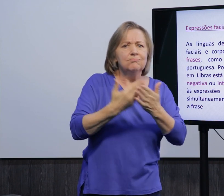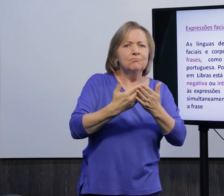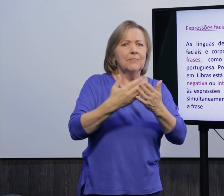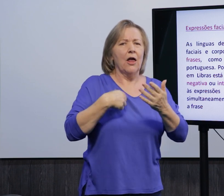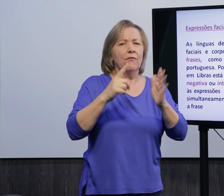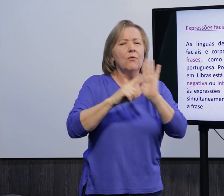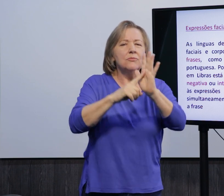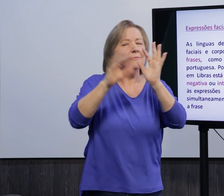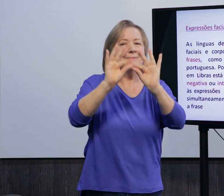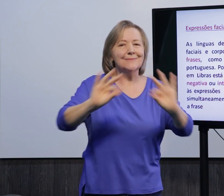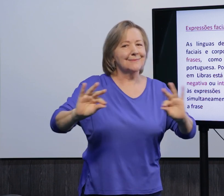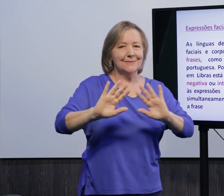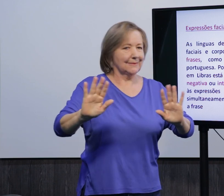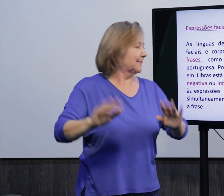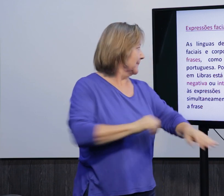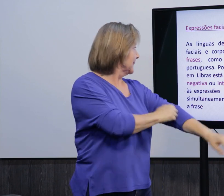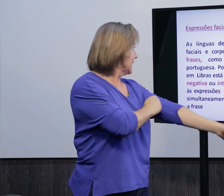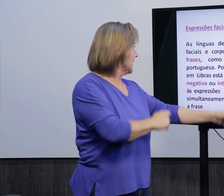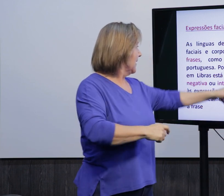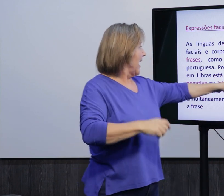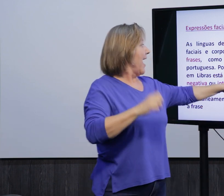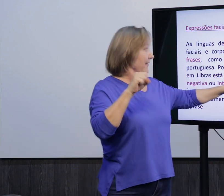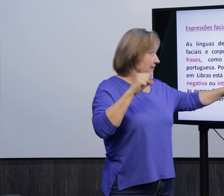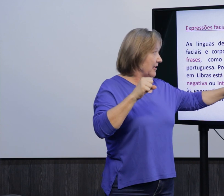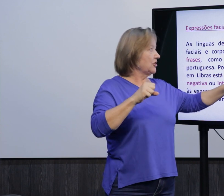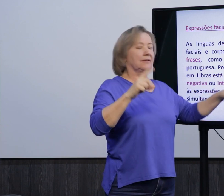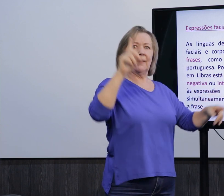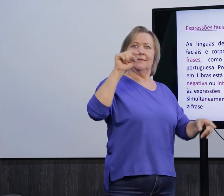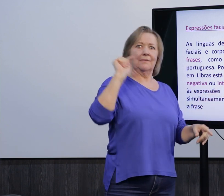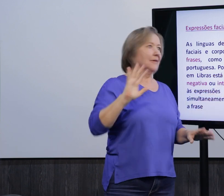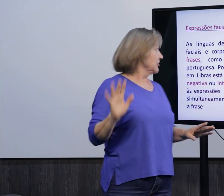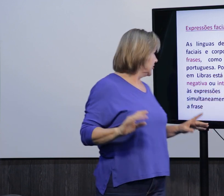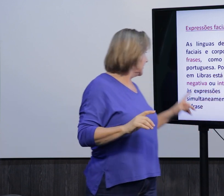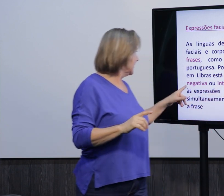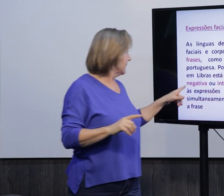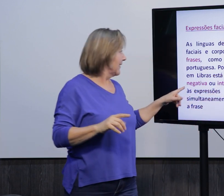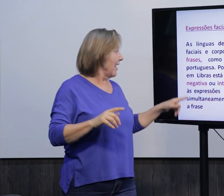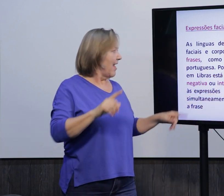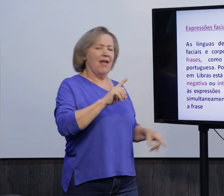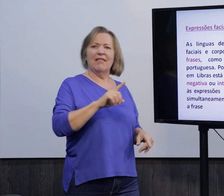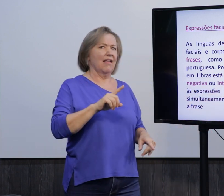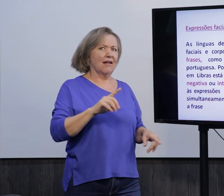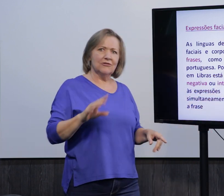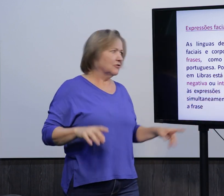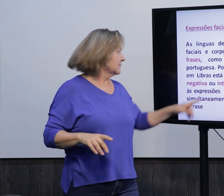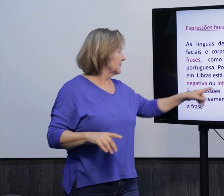tratar de forma simples pra vocês. Né, então existe ali afirmativa, exclamativa, negativa, interrogativa, certo?